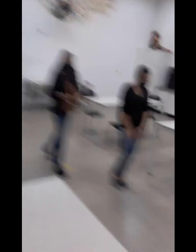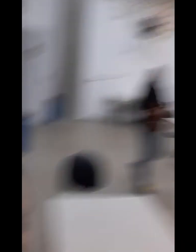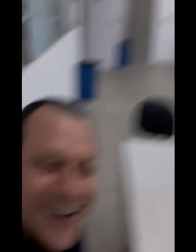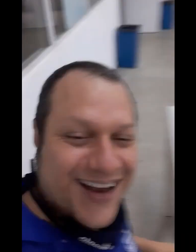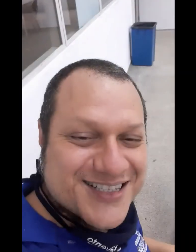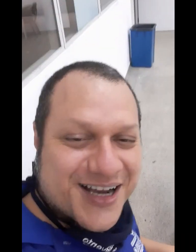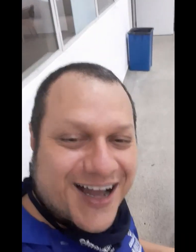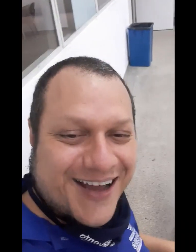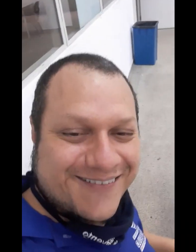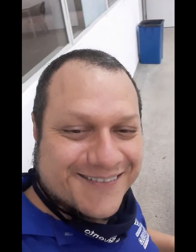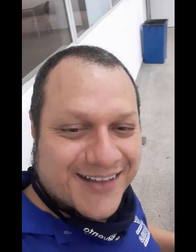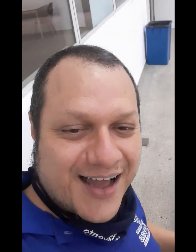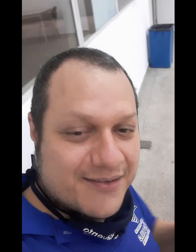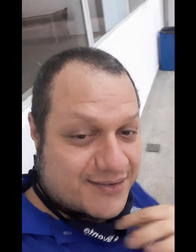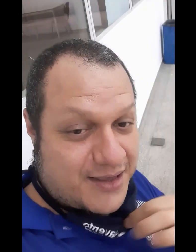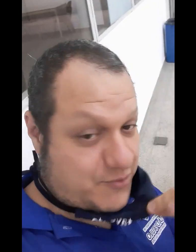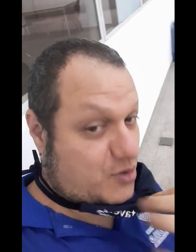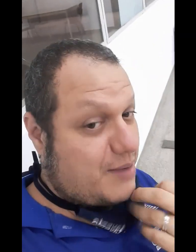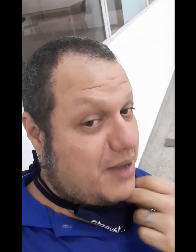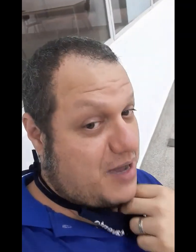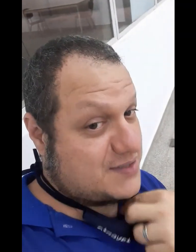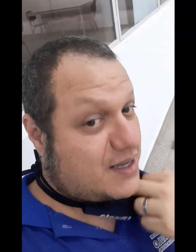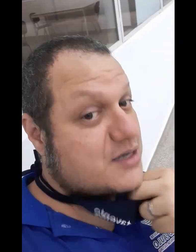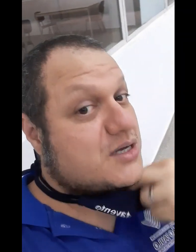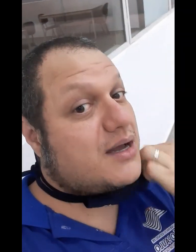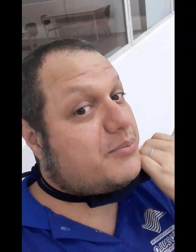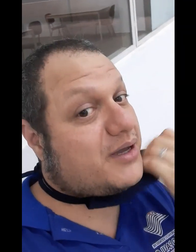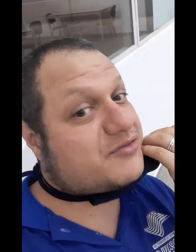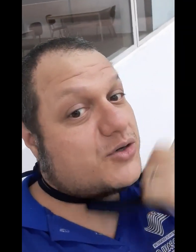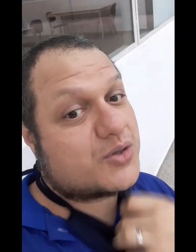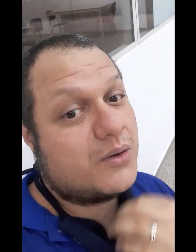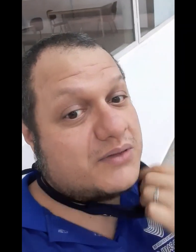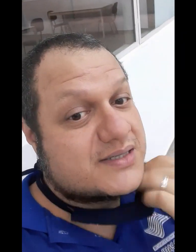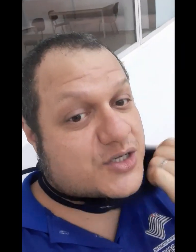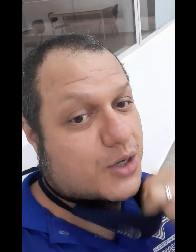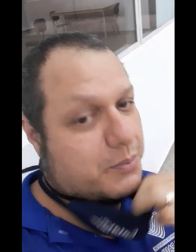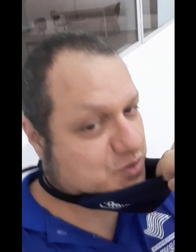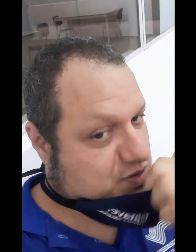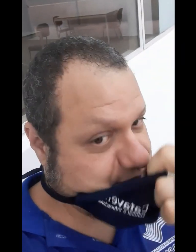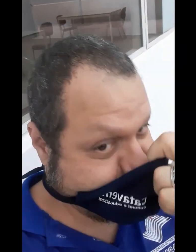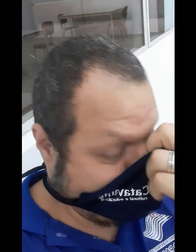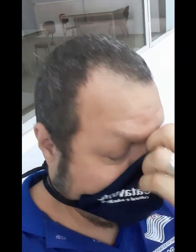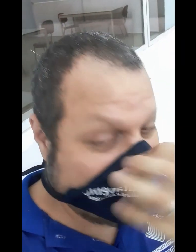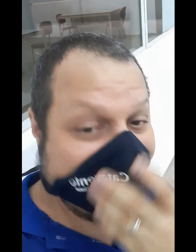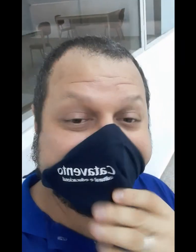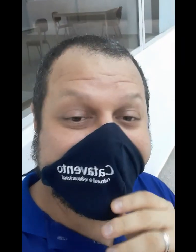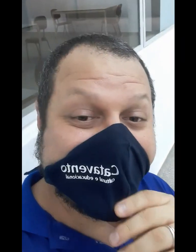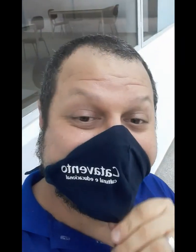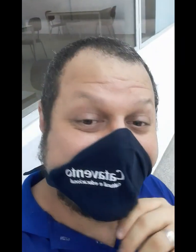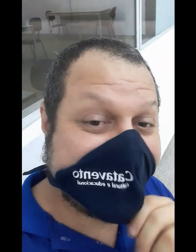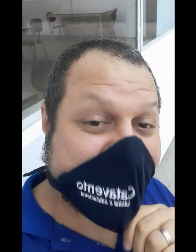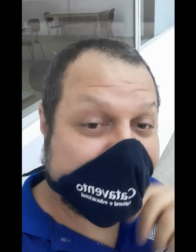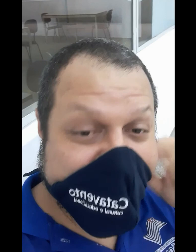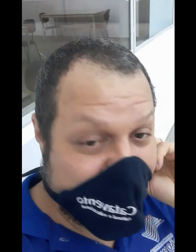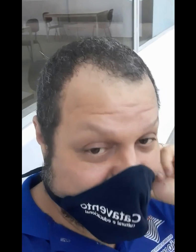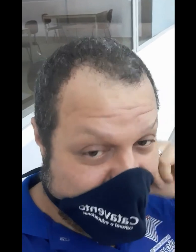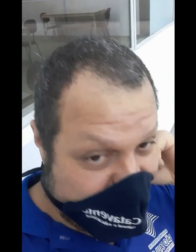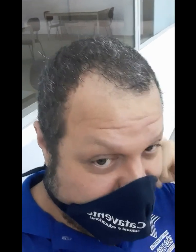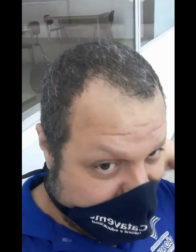Oi! Elas chegaram, tá? Já vou colocar a minha máscara já, porque afinal de contas, né? Chegou pessoas, temos que colocar. Então, é isso aí. Teve dúvida no